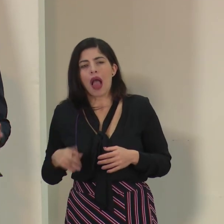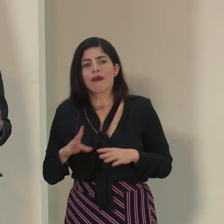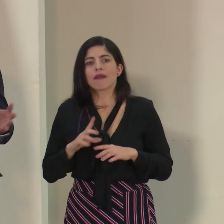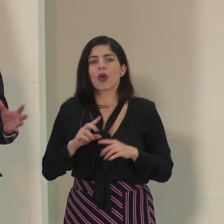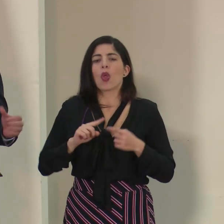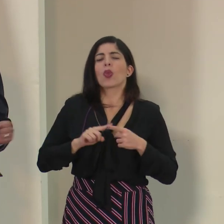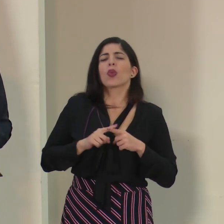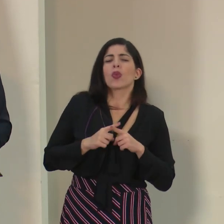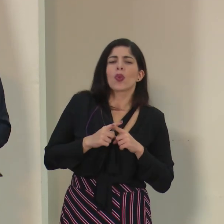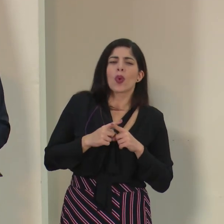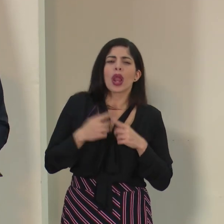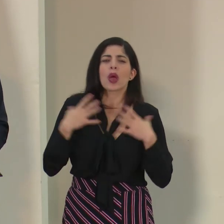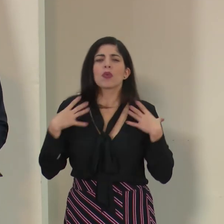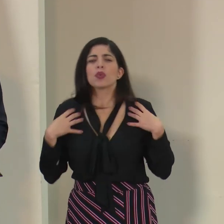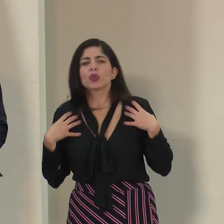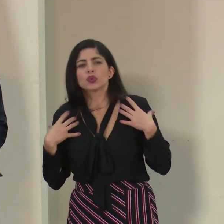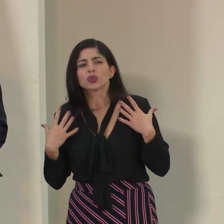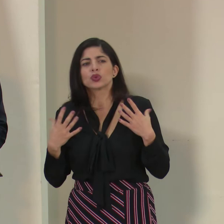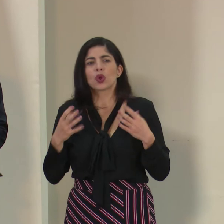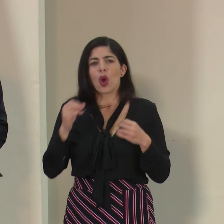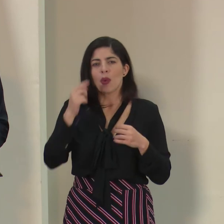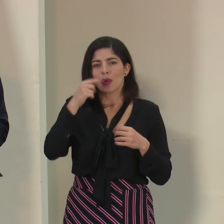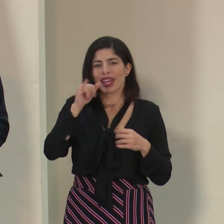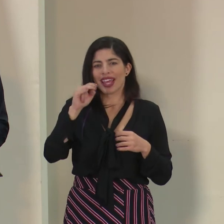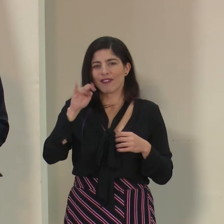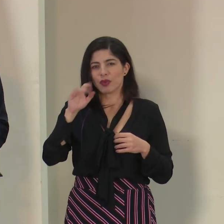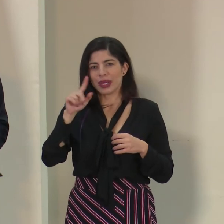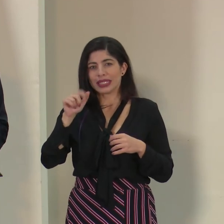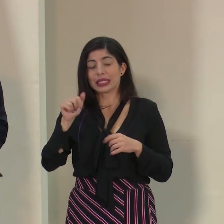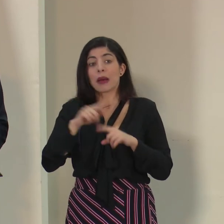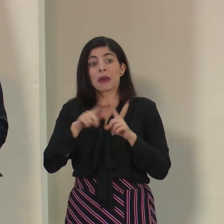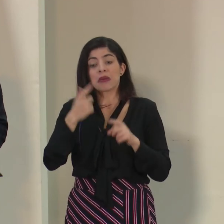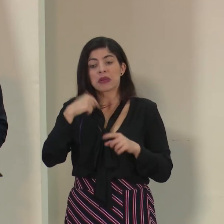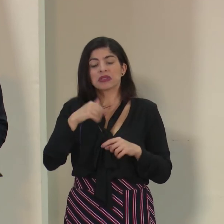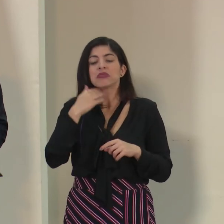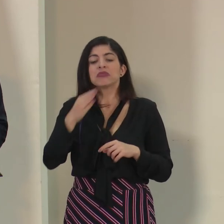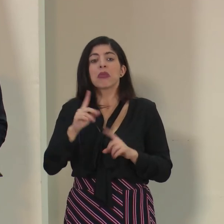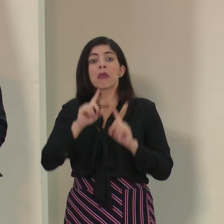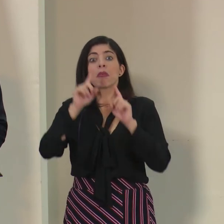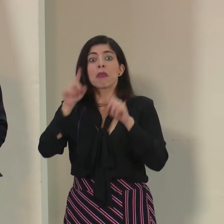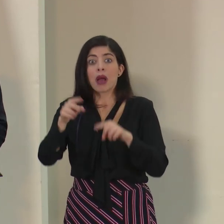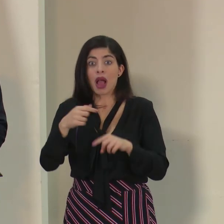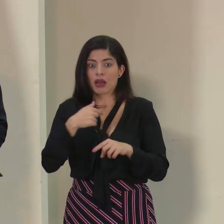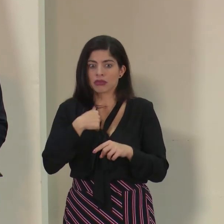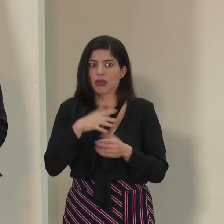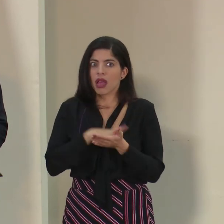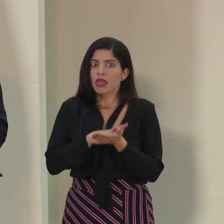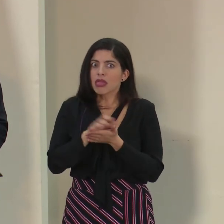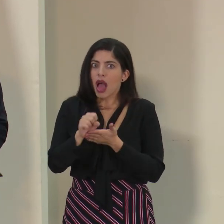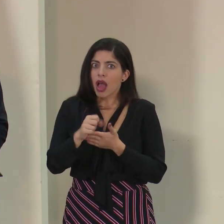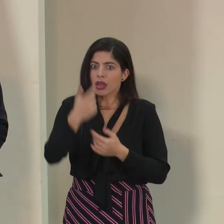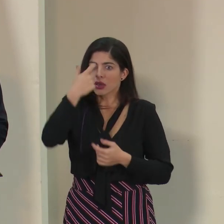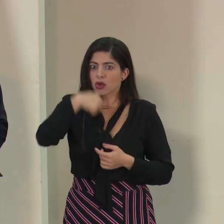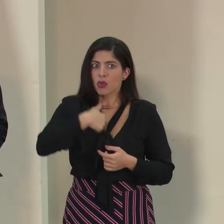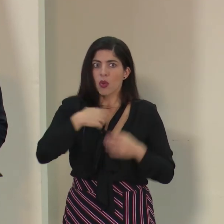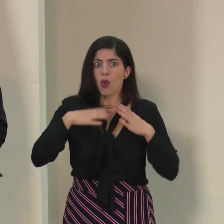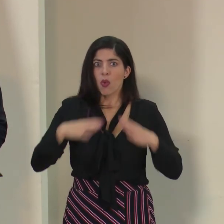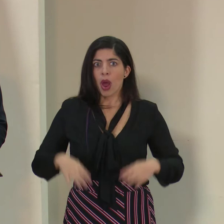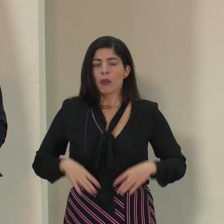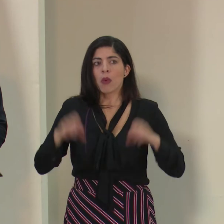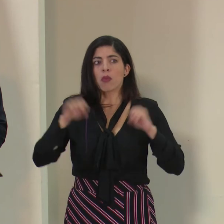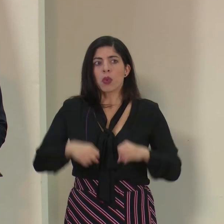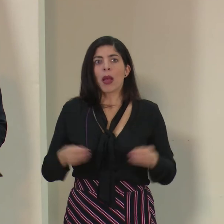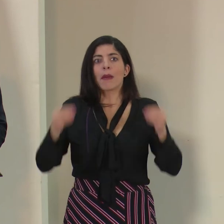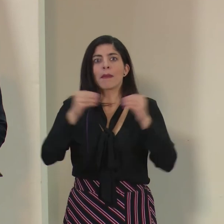esté doliendo demasiado los músculos como una influenza, pero usted insiste en ir, primero, usted está haciendo un daño porque está más bien vulnerando de que pueda tener una